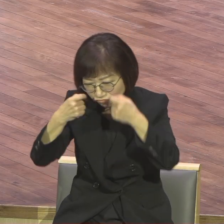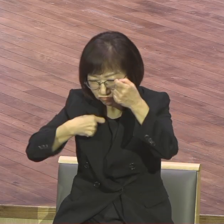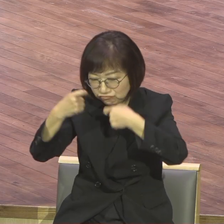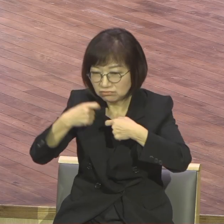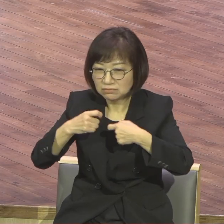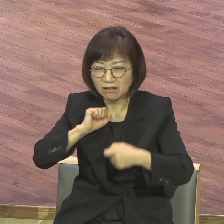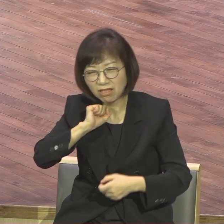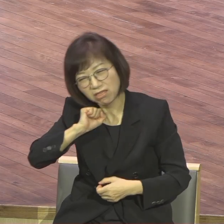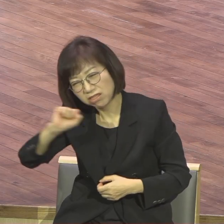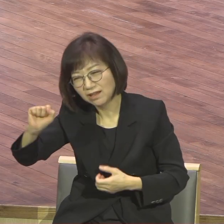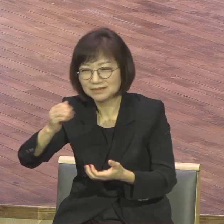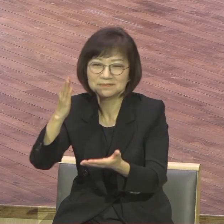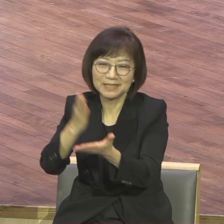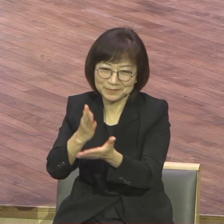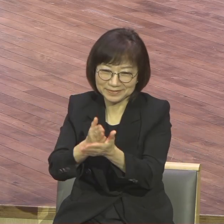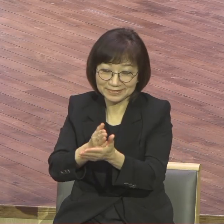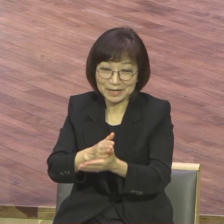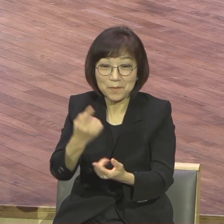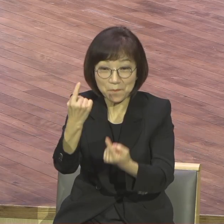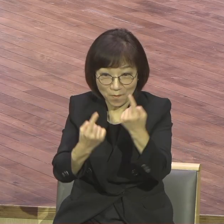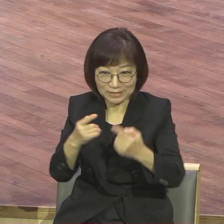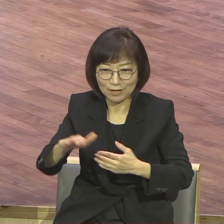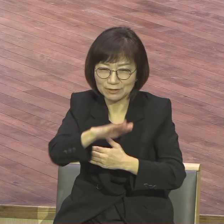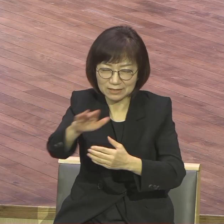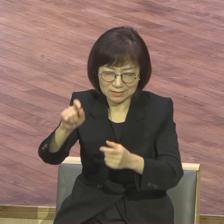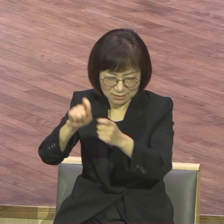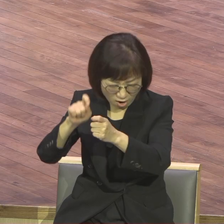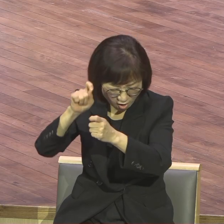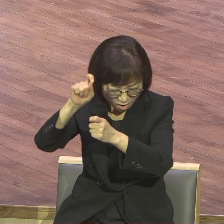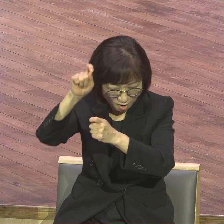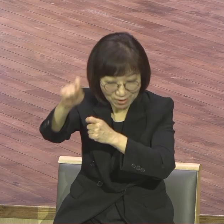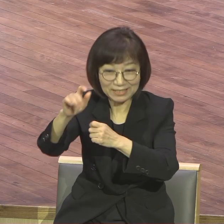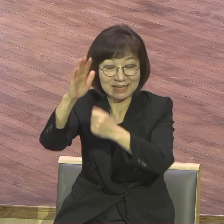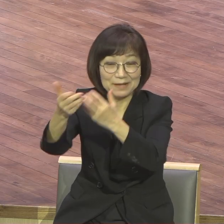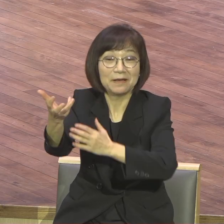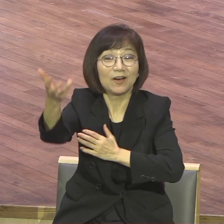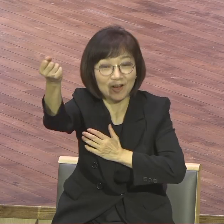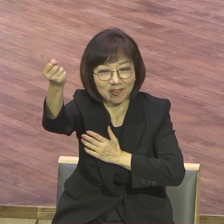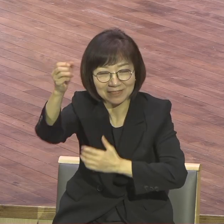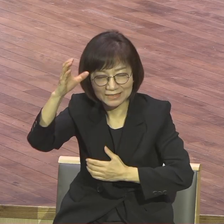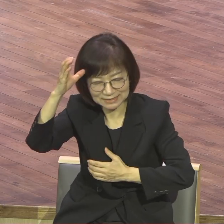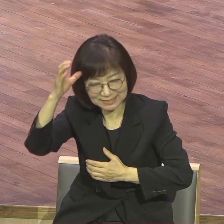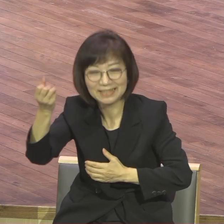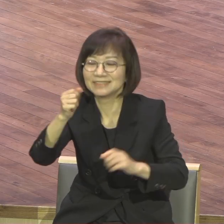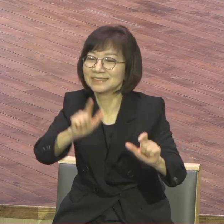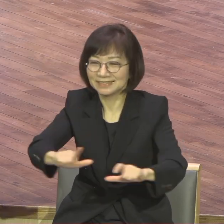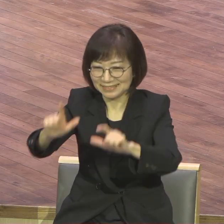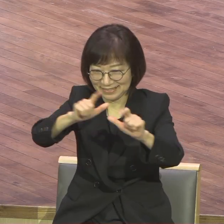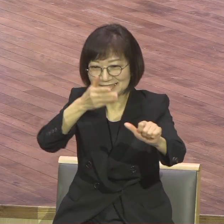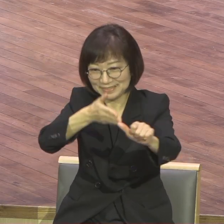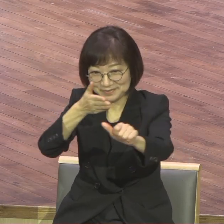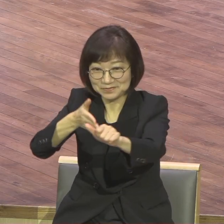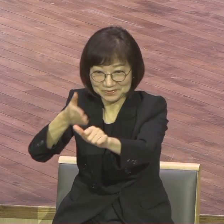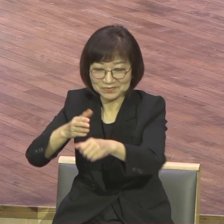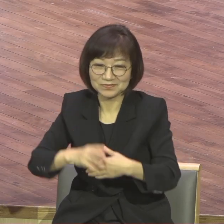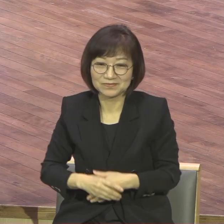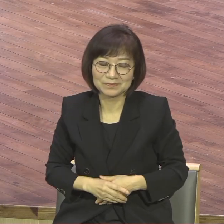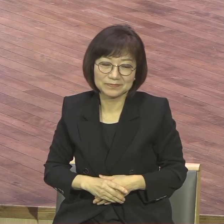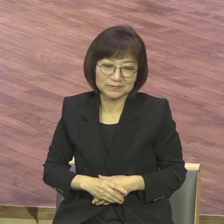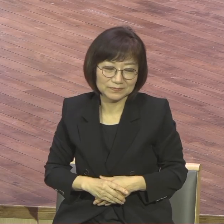여러분 영원한 것에 생을 거시기 바랍니다. 산소망의 사람은 늘 하나님의 계획을